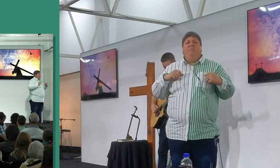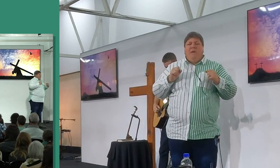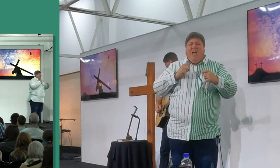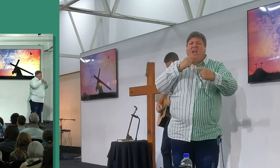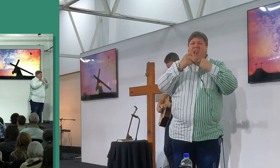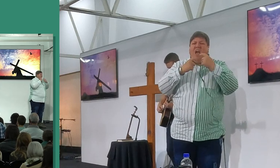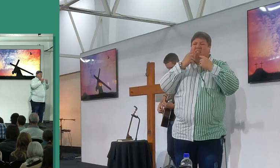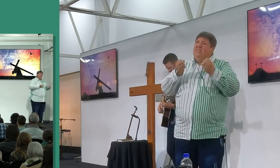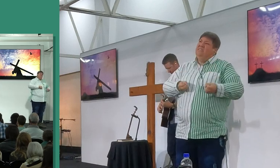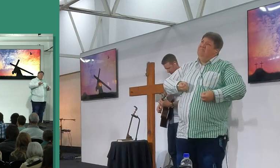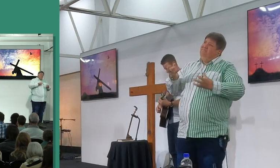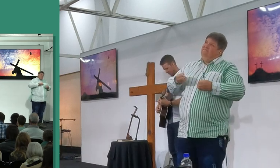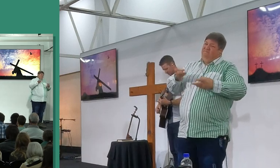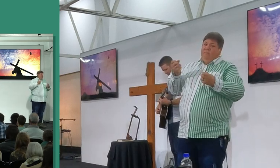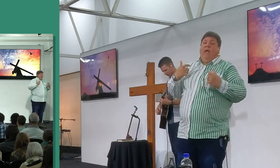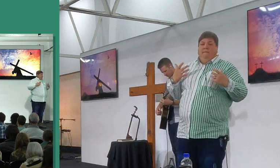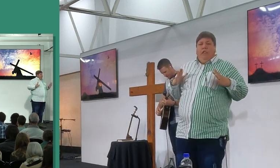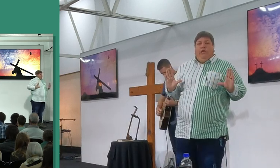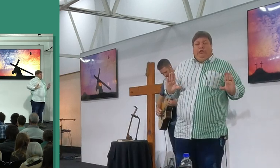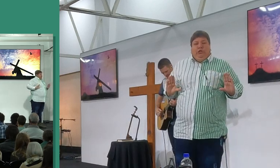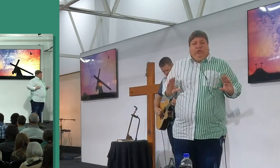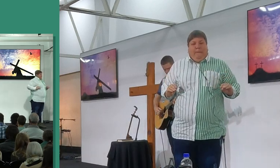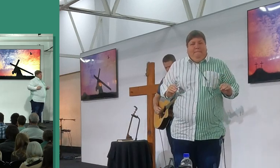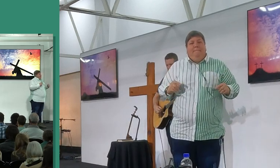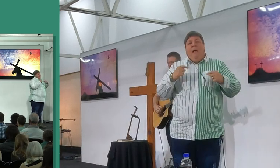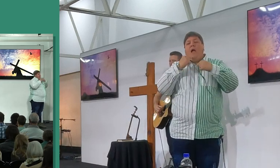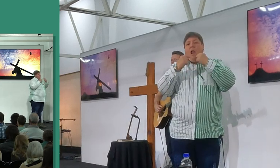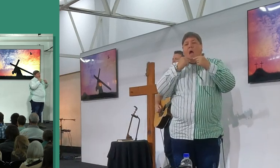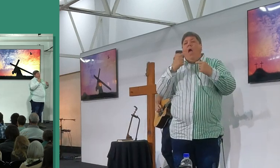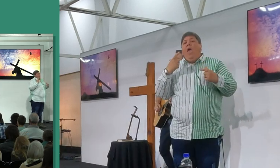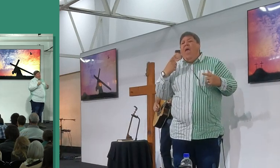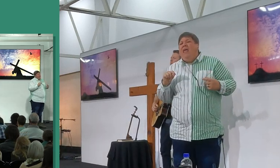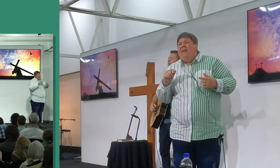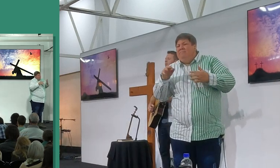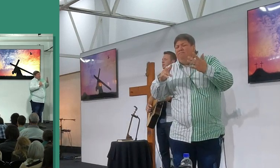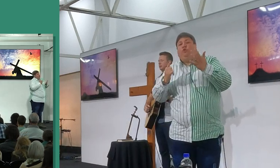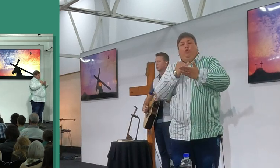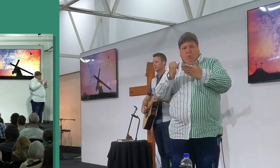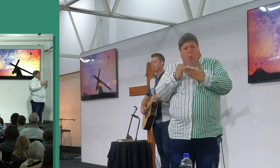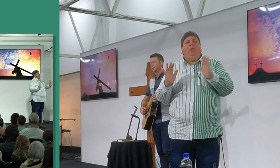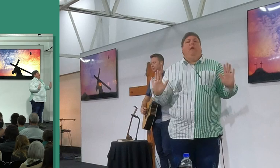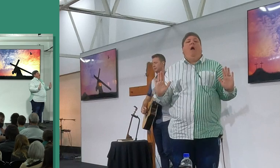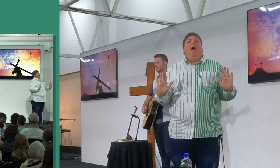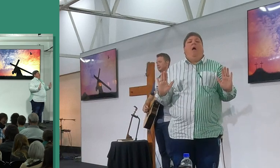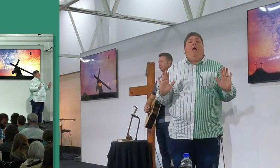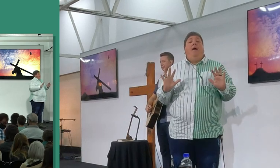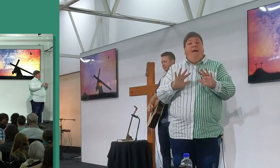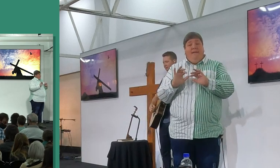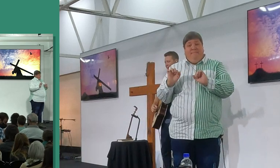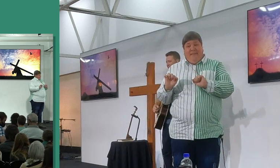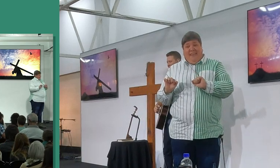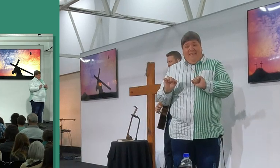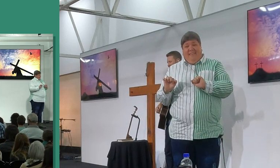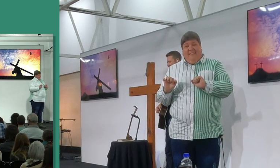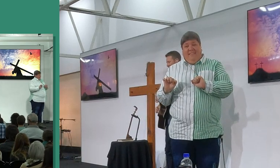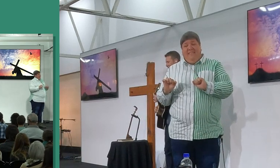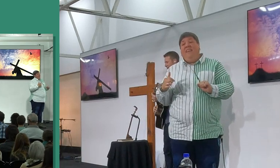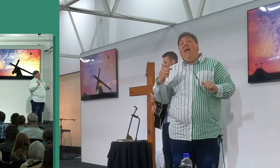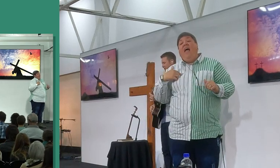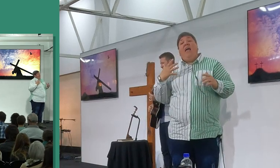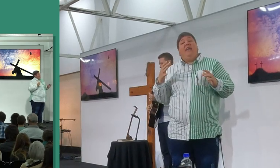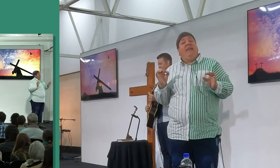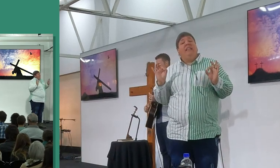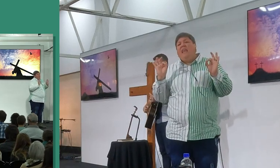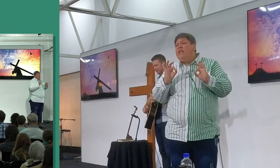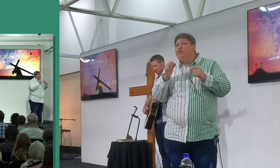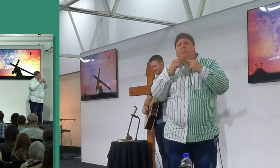ek wil belei vir jy, ek wil ophou, want ek belei, om te kla as sonde, amen, en ek gaan nie meer beklaring nie, want ek, ek het niks vir